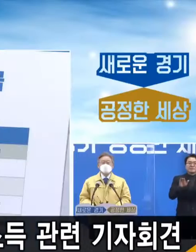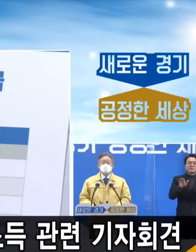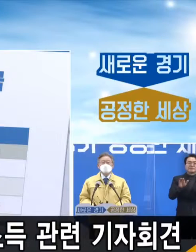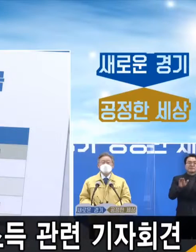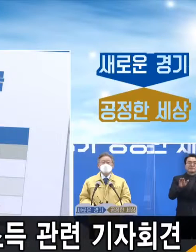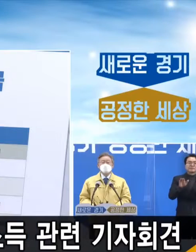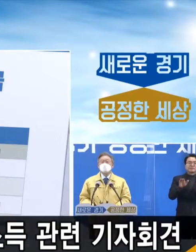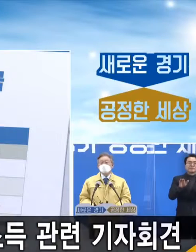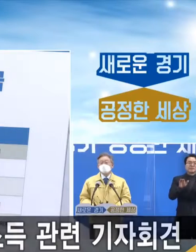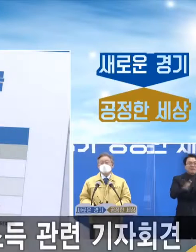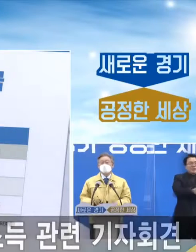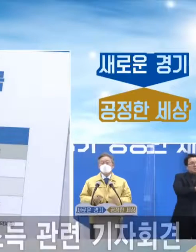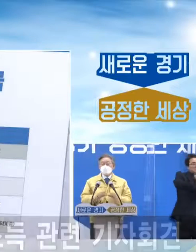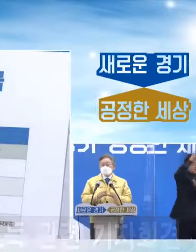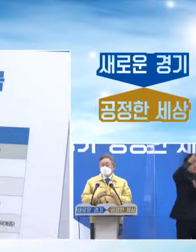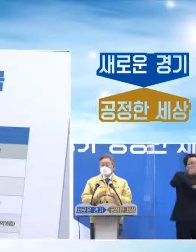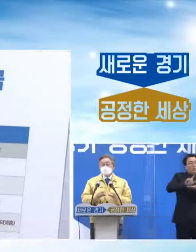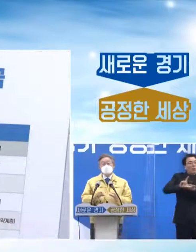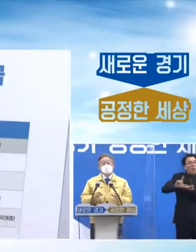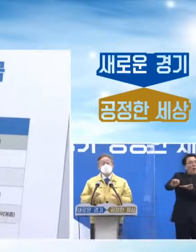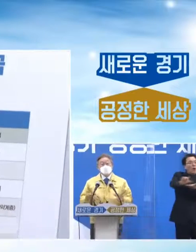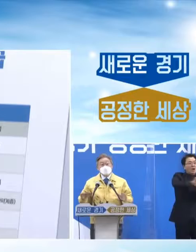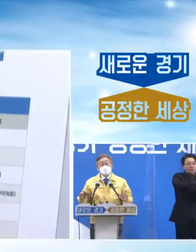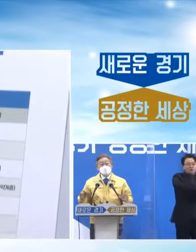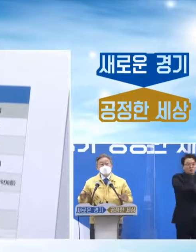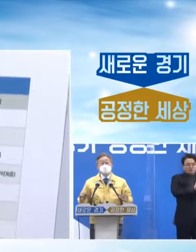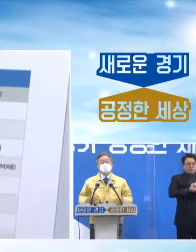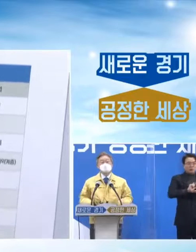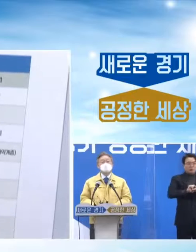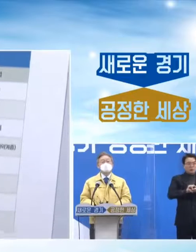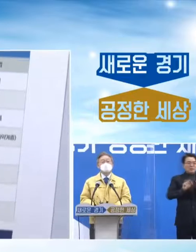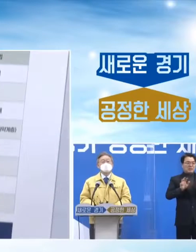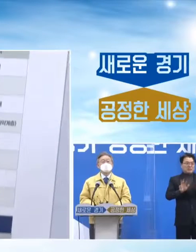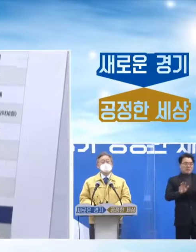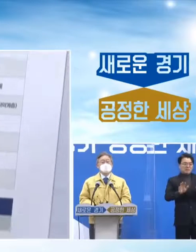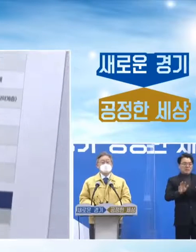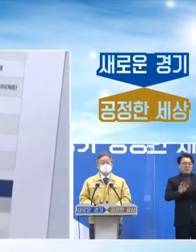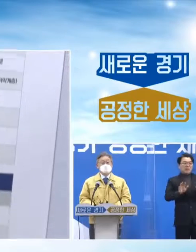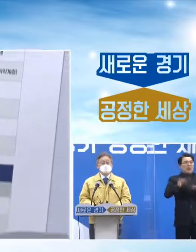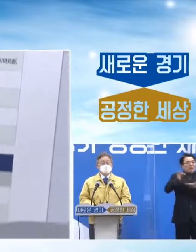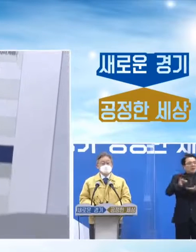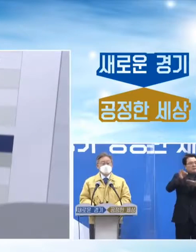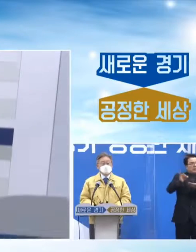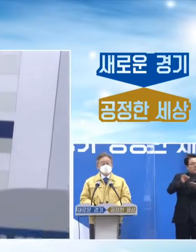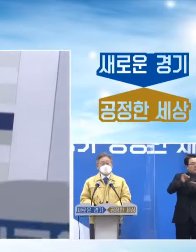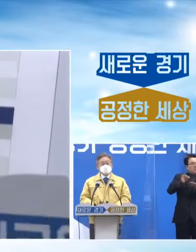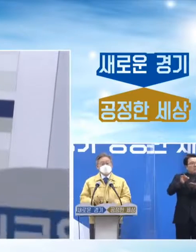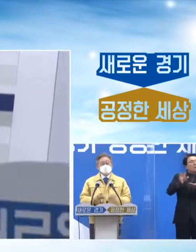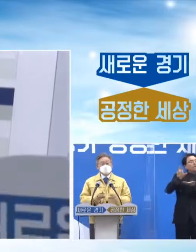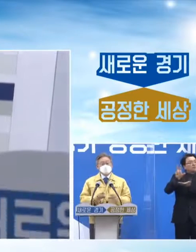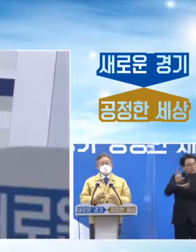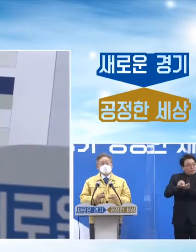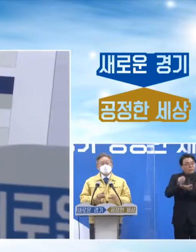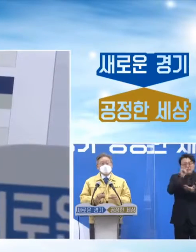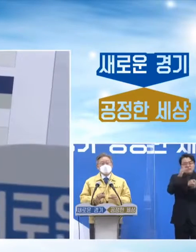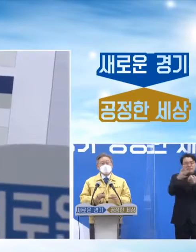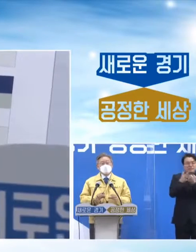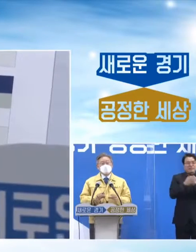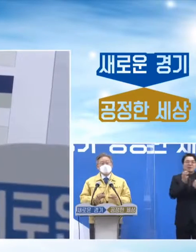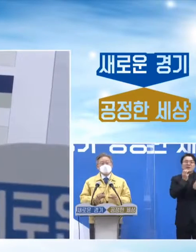이번에는 시군들이 경기도가 이렇게 보편지원을 하니까 이번에는 재정 여력의 문제도 있고 해서 경기도의